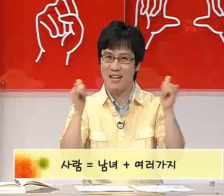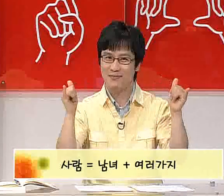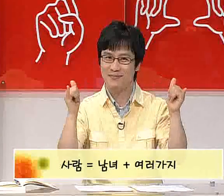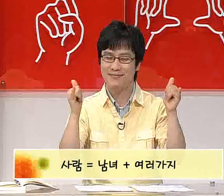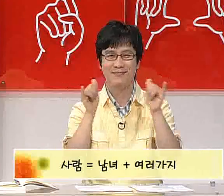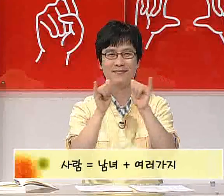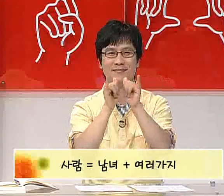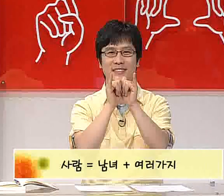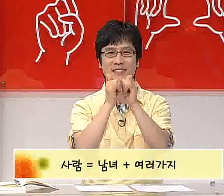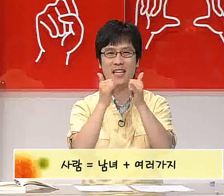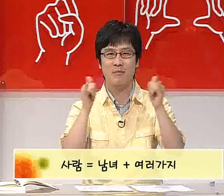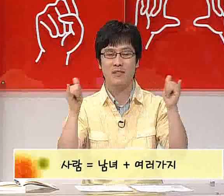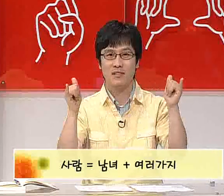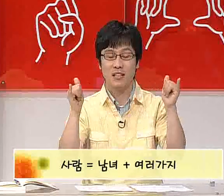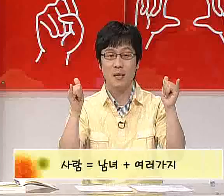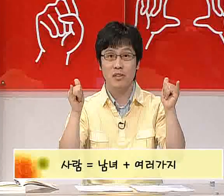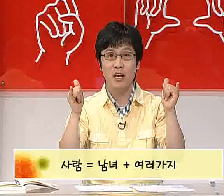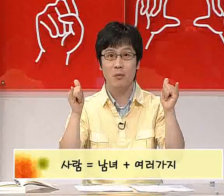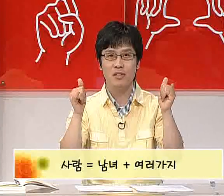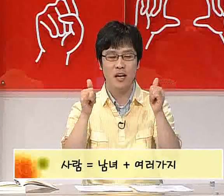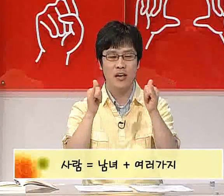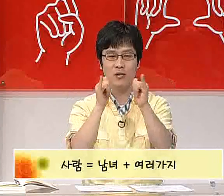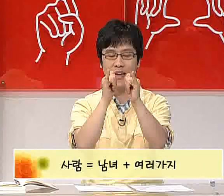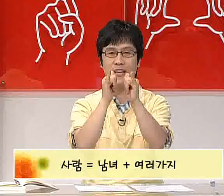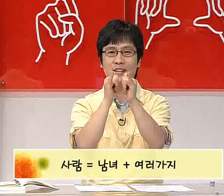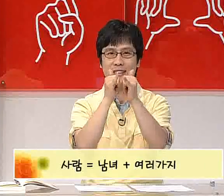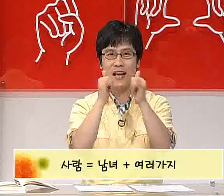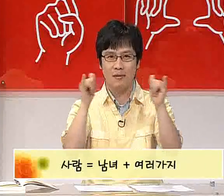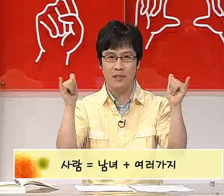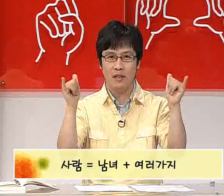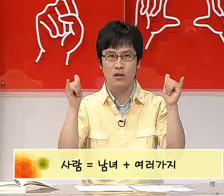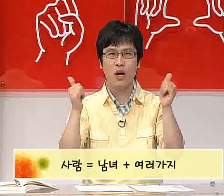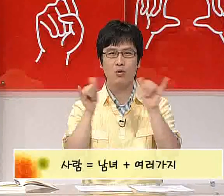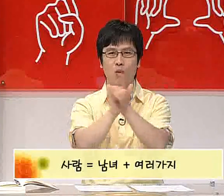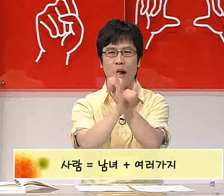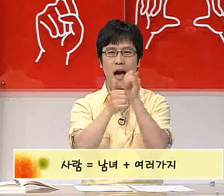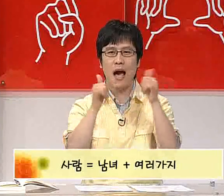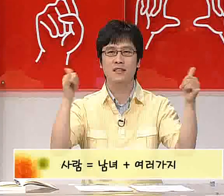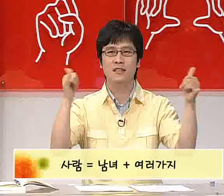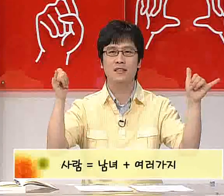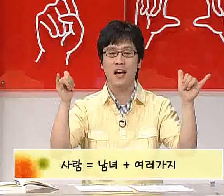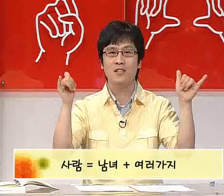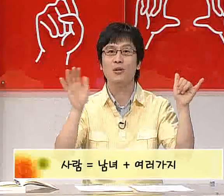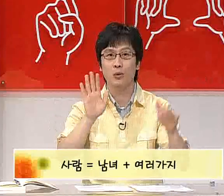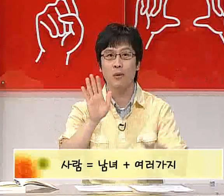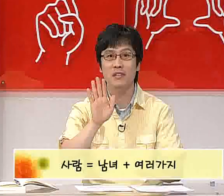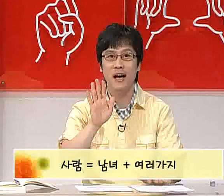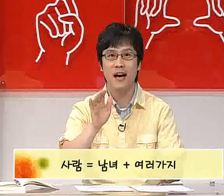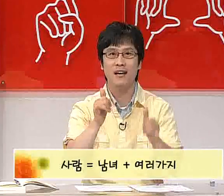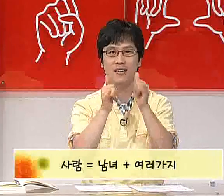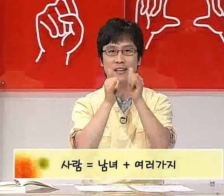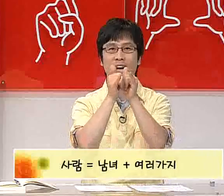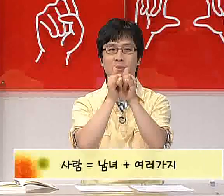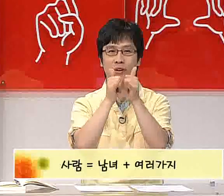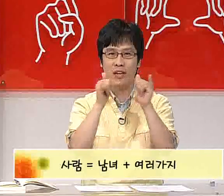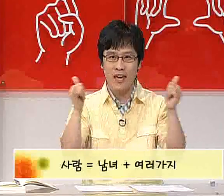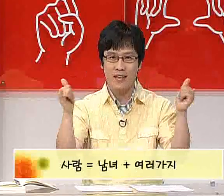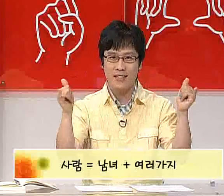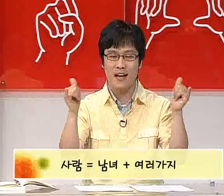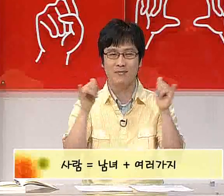사람. 사람. 같이 한번 따라해보실까요? 네, 사람. 그렇다고 너무 많이 흔들지 않으셔도 됩니다. 네, 가볍게. 사람.